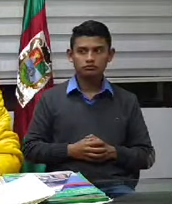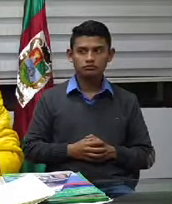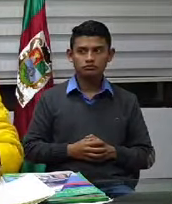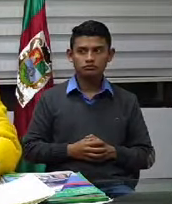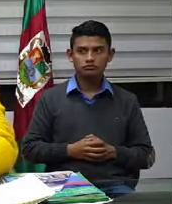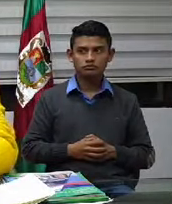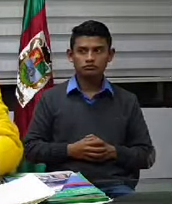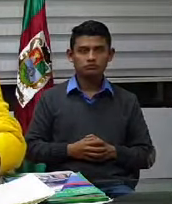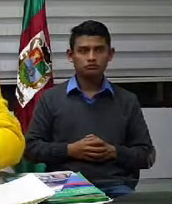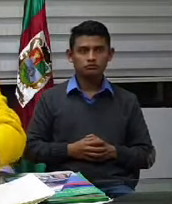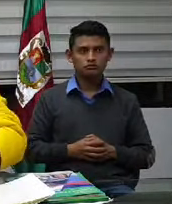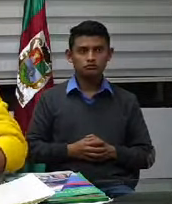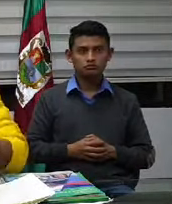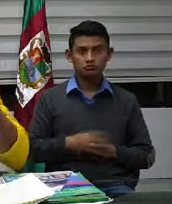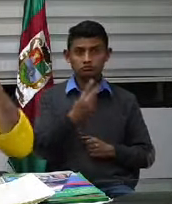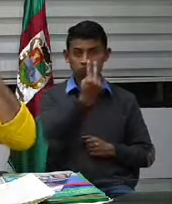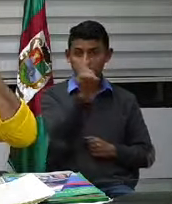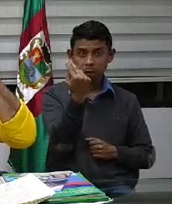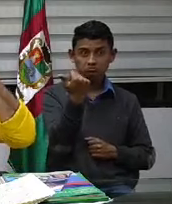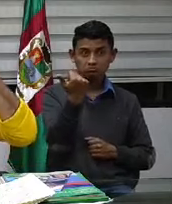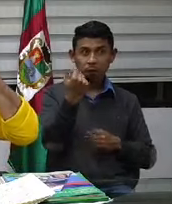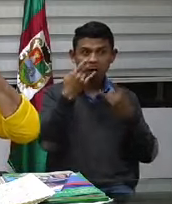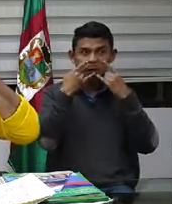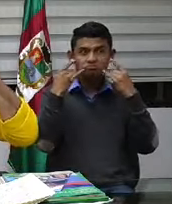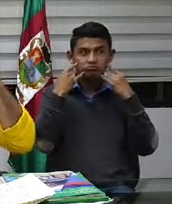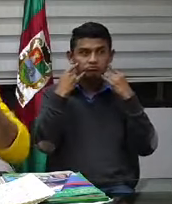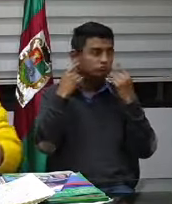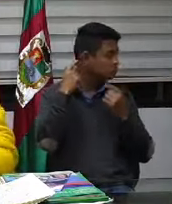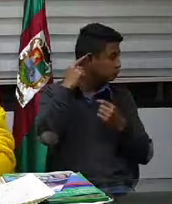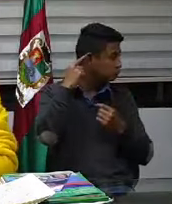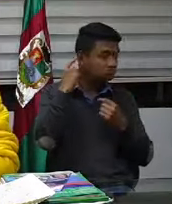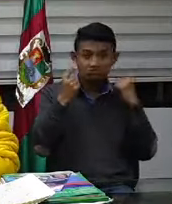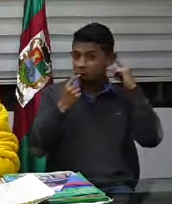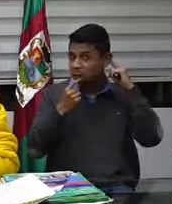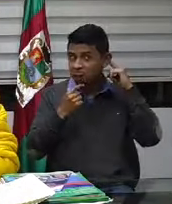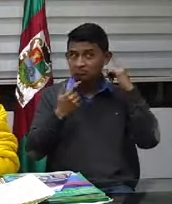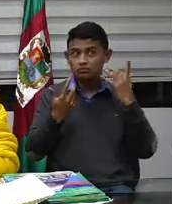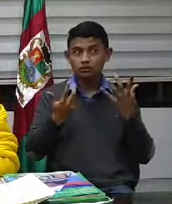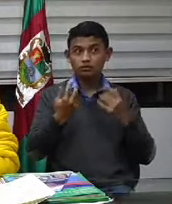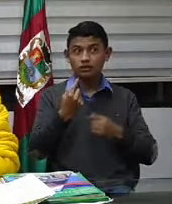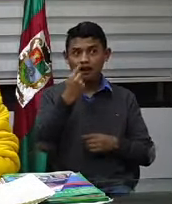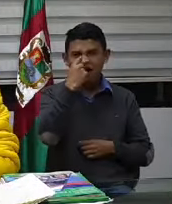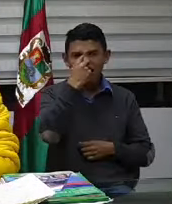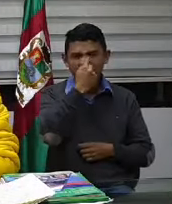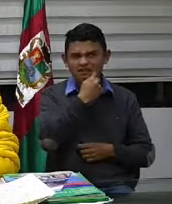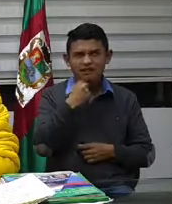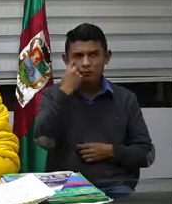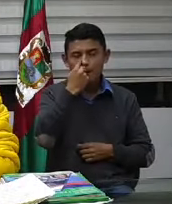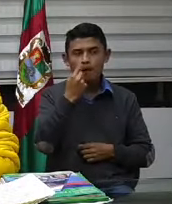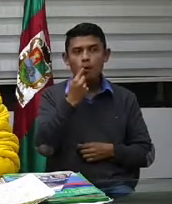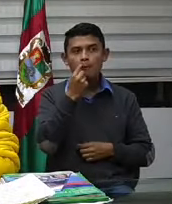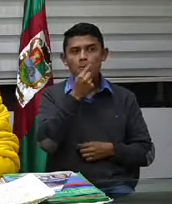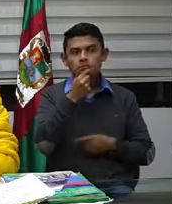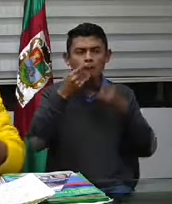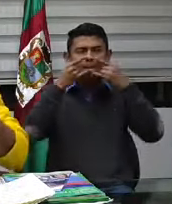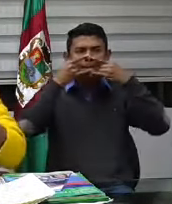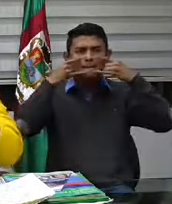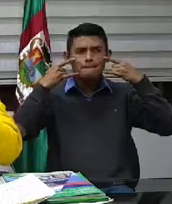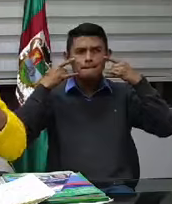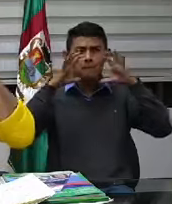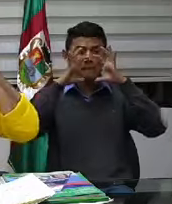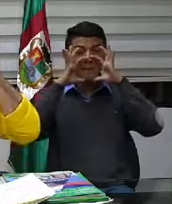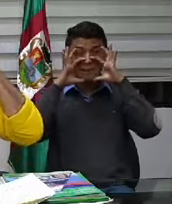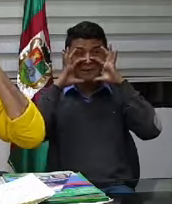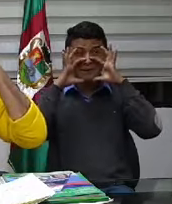El tapabocas debe usarse así, cubriendo la nariz y cubriendo la boca. El